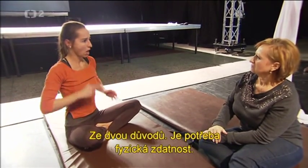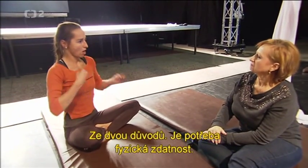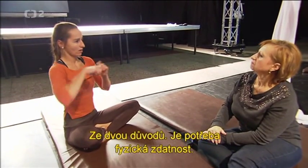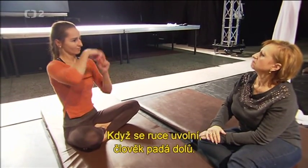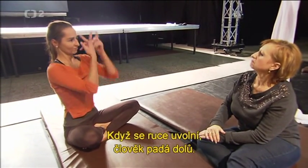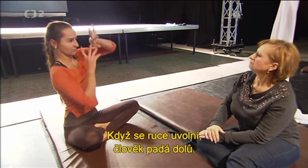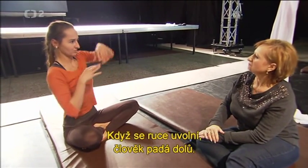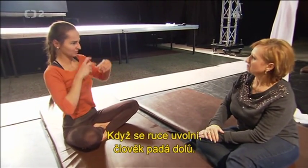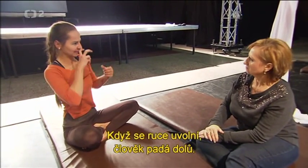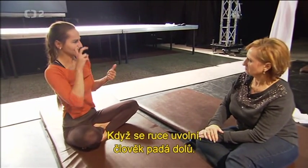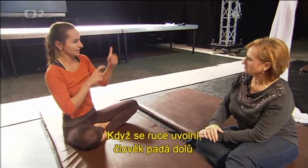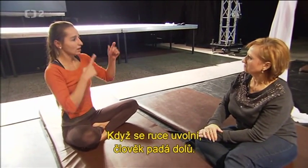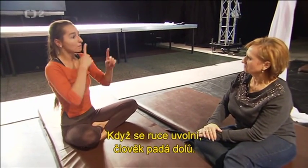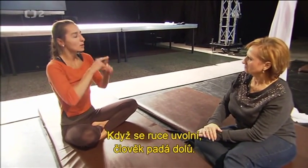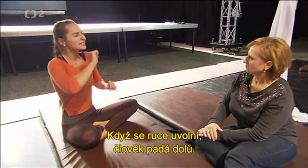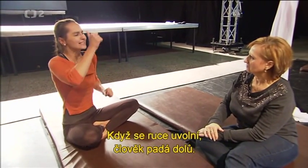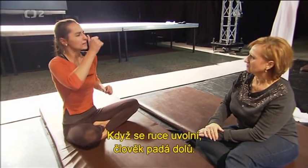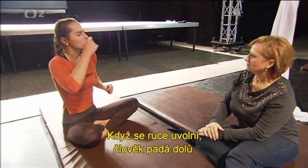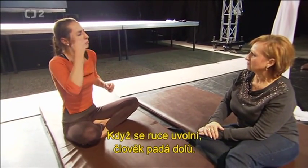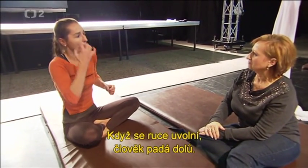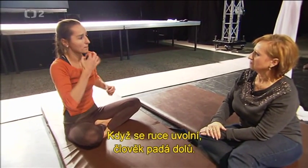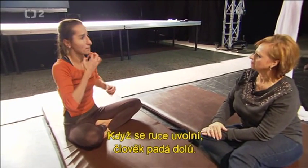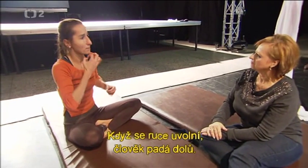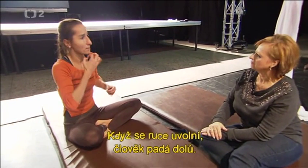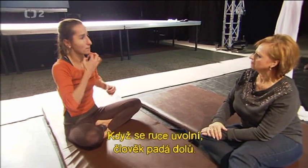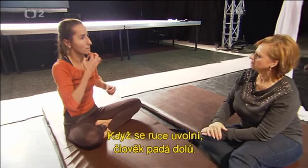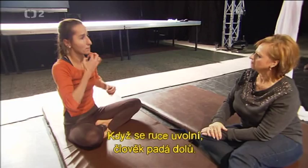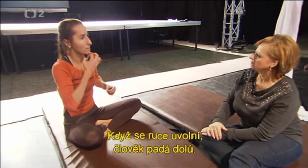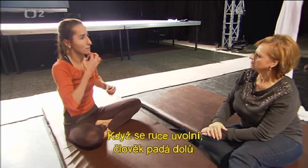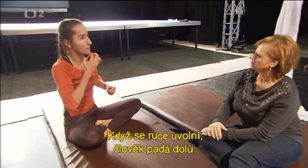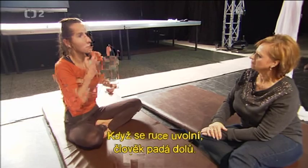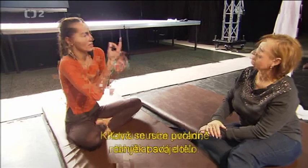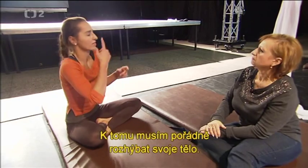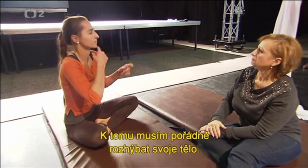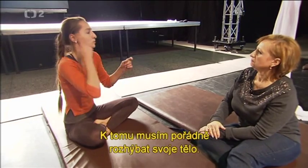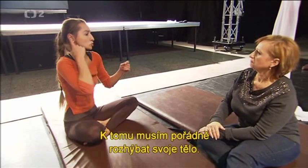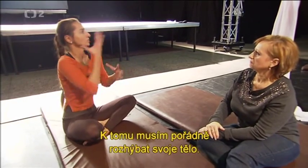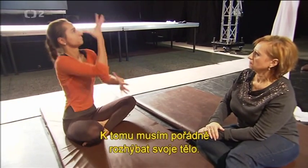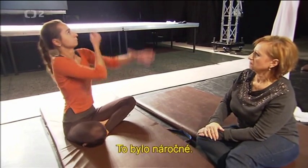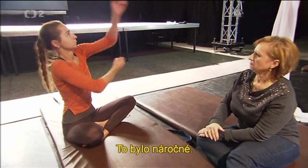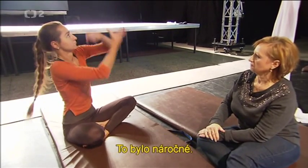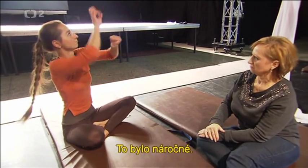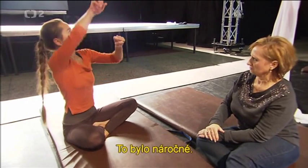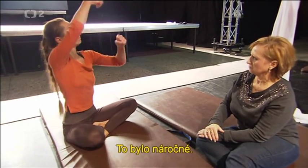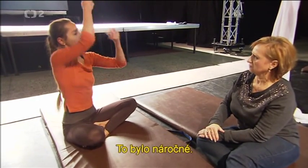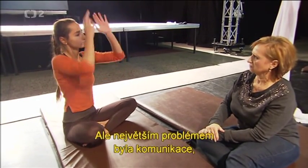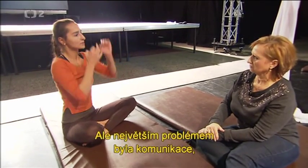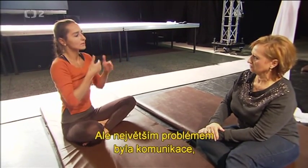Když se ruce uvolní, člověk padá do mě. ...rozhýbat svoje tělo. To bylo náročné, ale největším